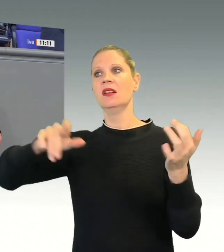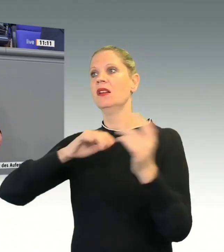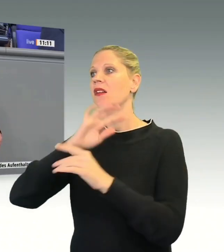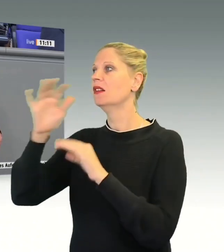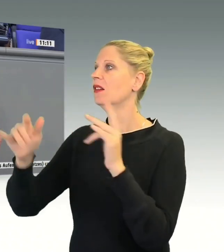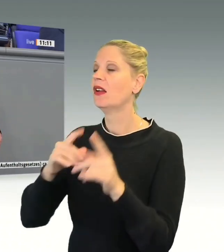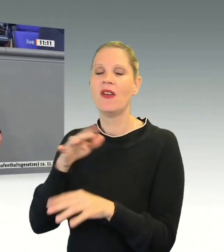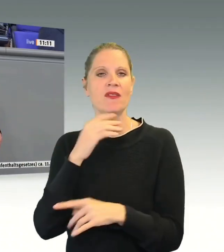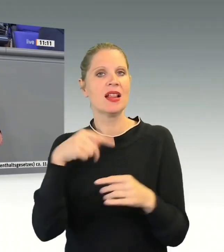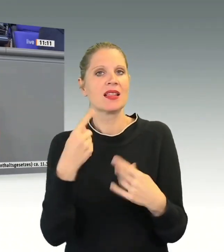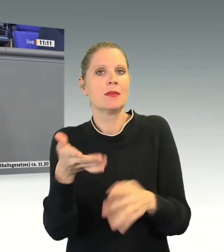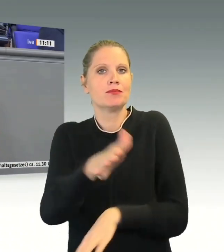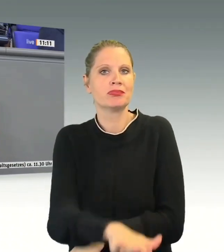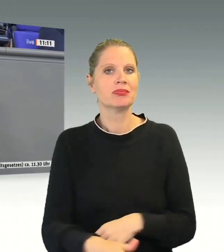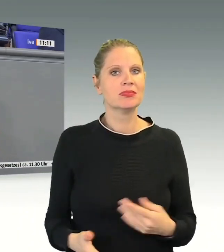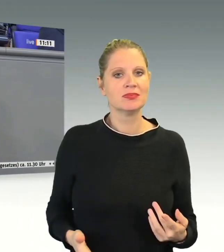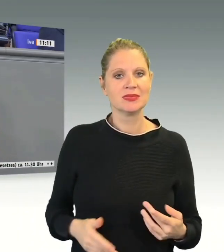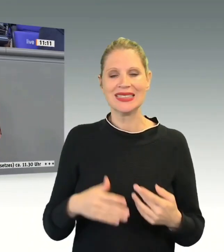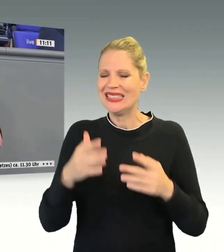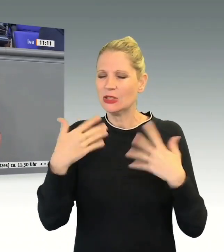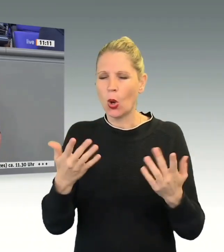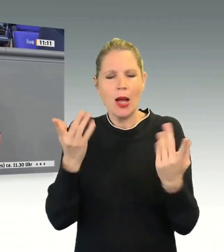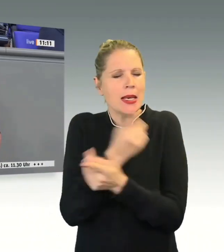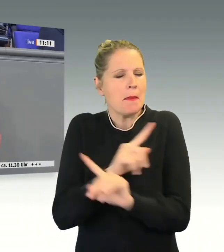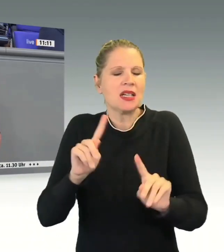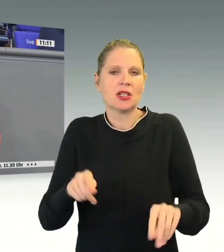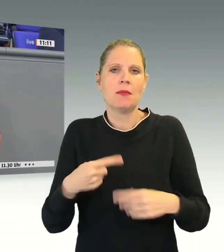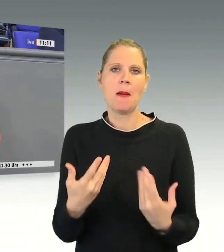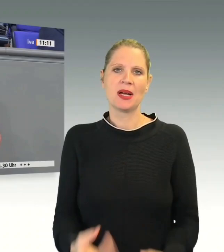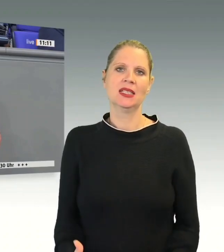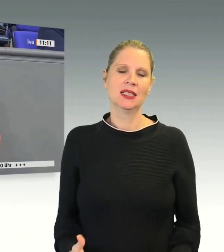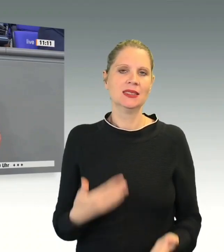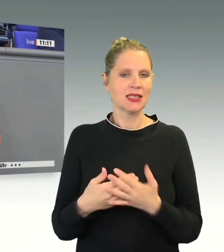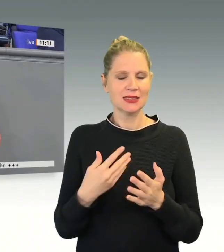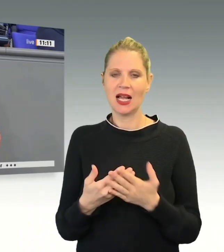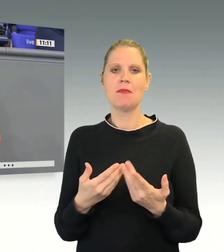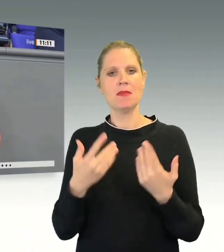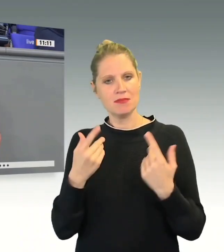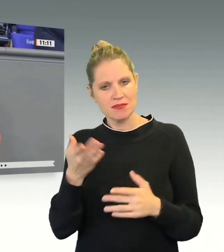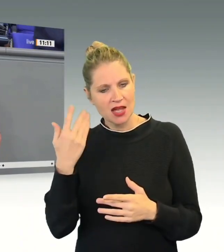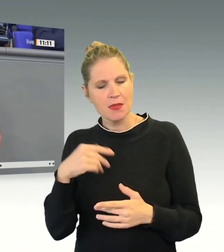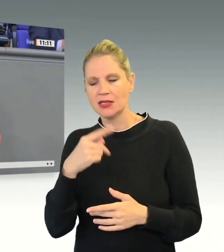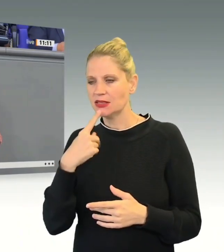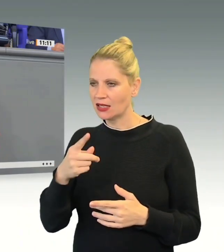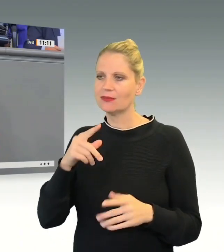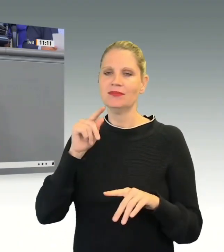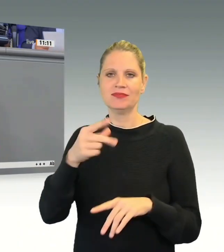von Humanität und Solidarität. Das sind die Werte, die wir in der Europäischen Union verteidigen müssen, anstatt sie und Frage zu stellen, liebe Union.